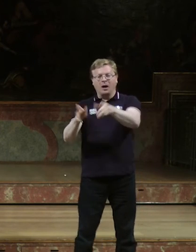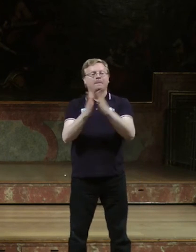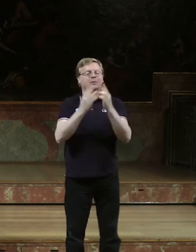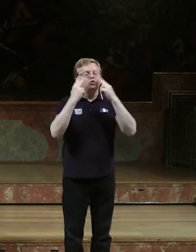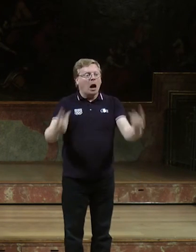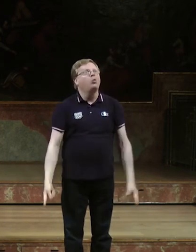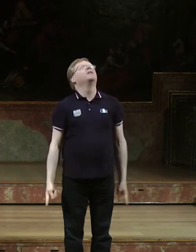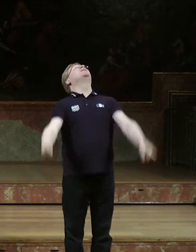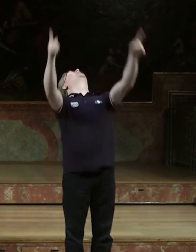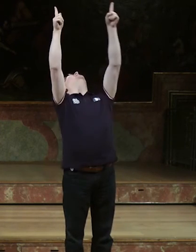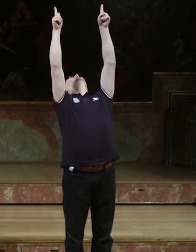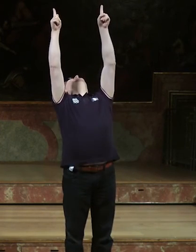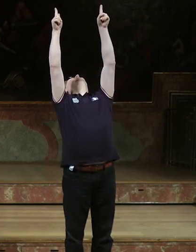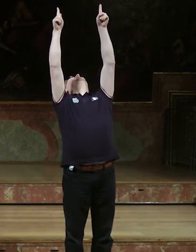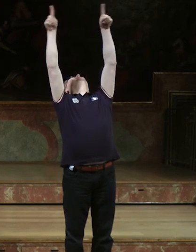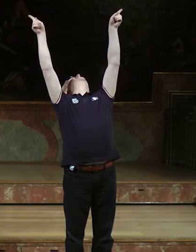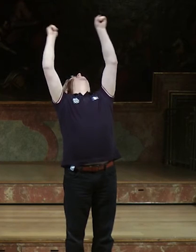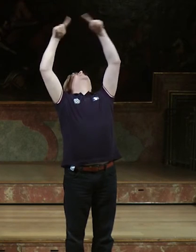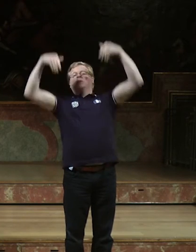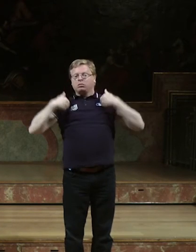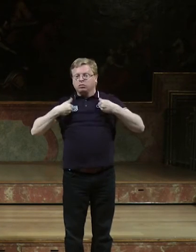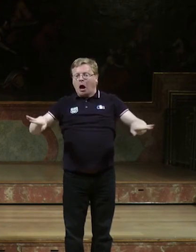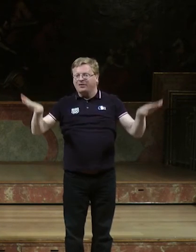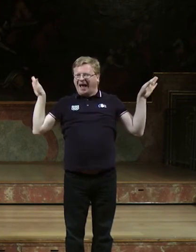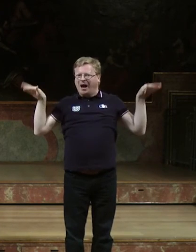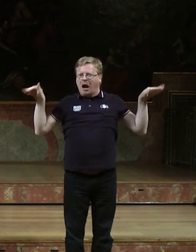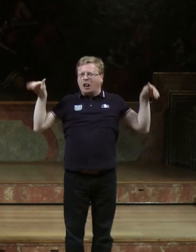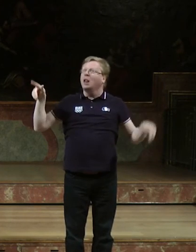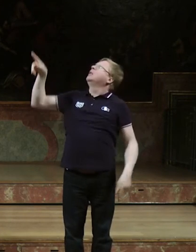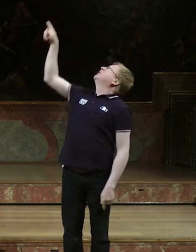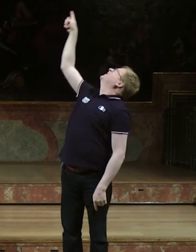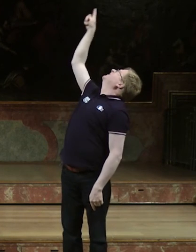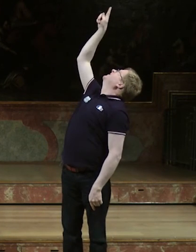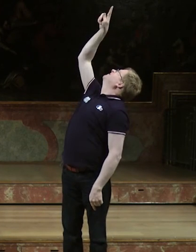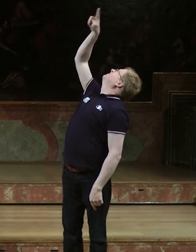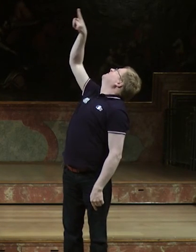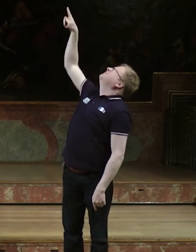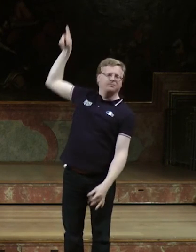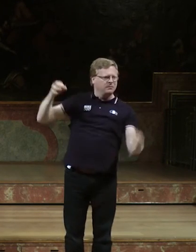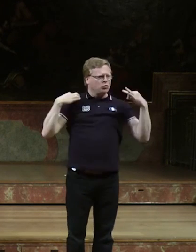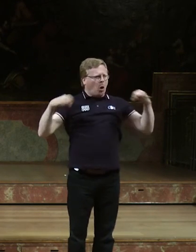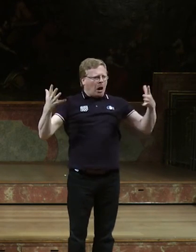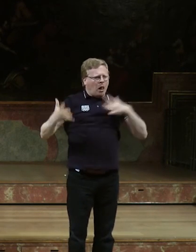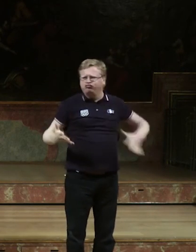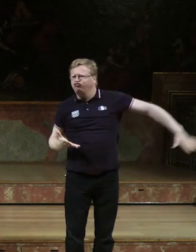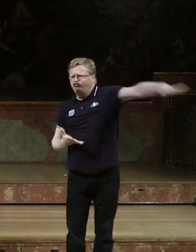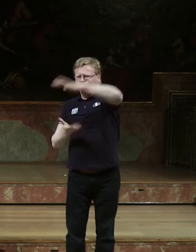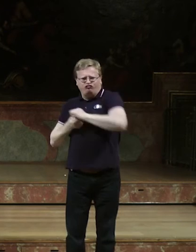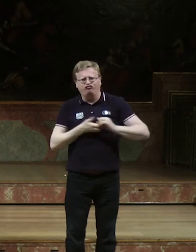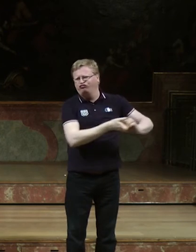Und deswegen bitte ich zurück ins Steinzeitalter. Ihr seht die Engel da oben, die sind auch nackt. Das ist hier normal.